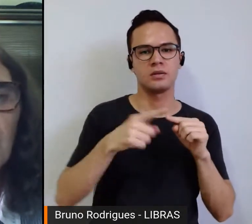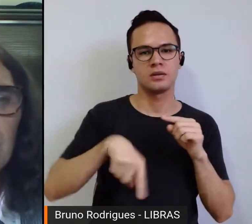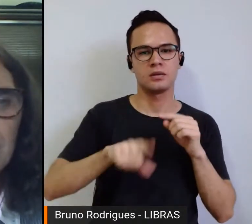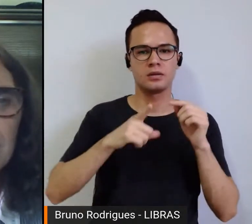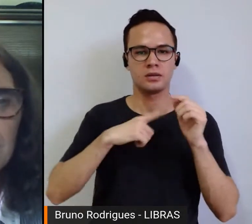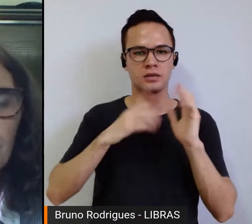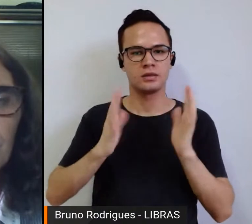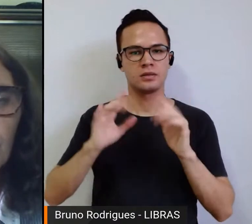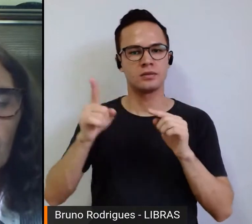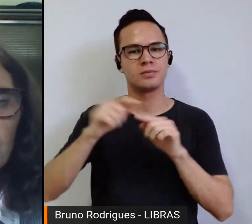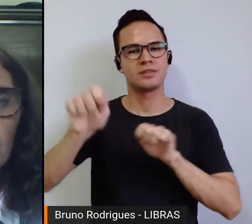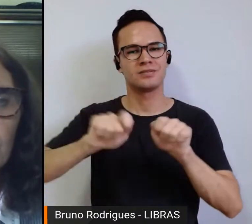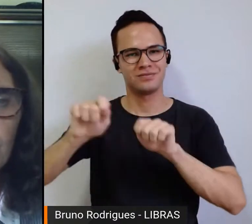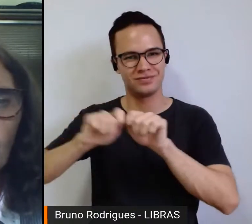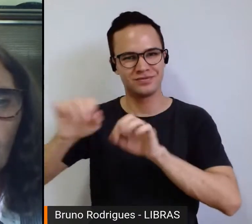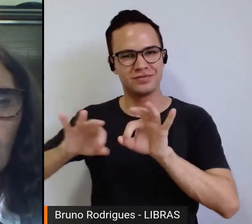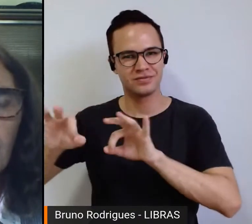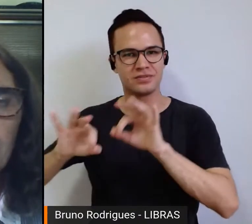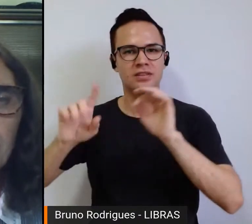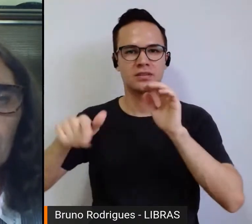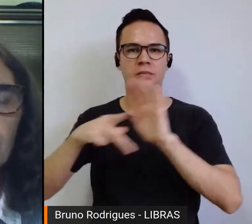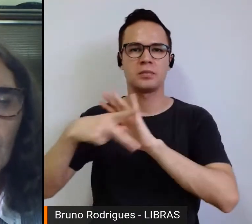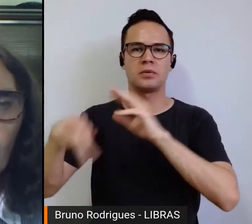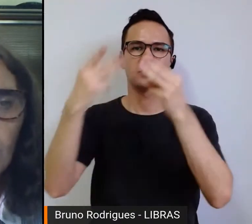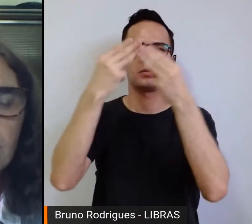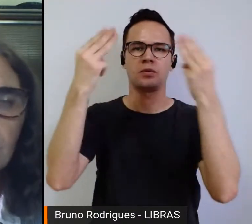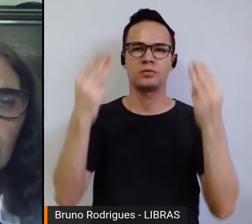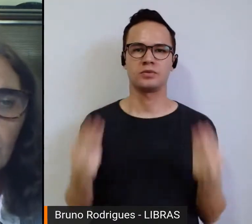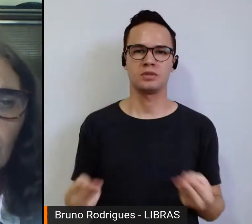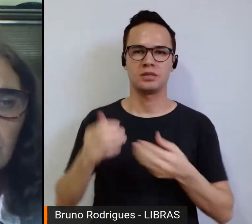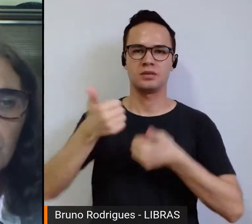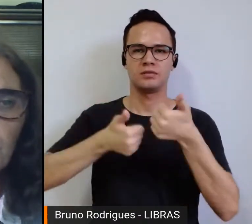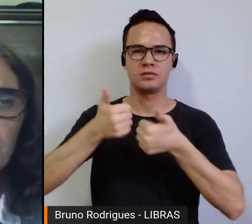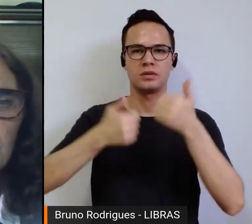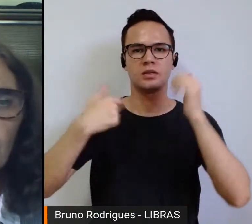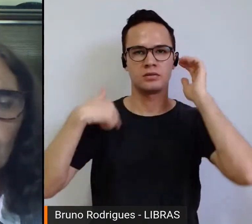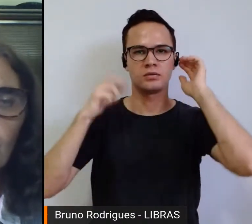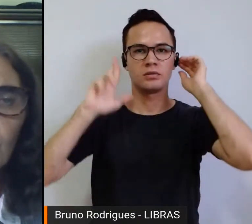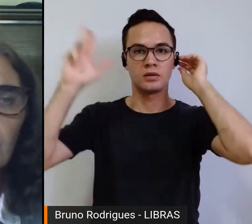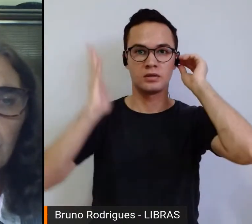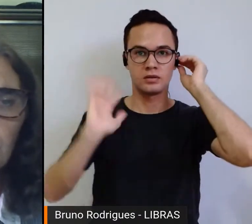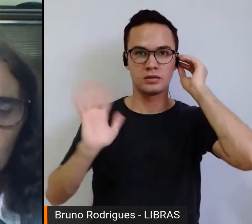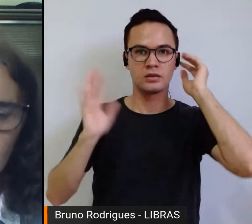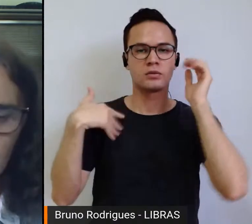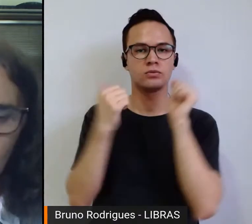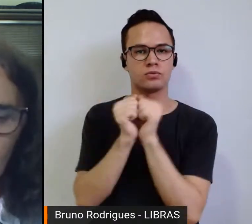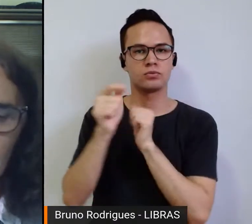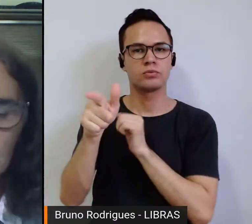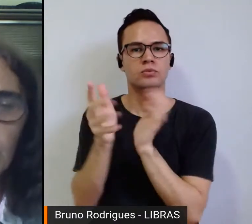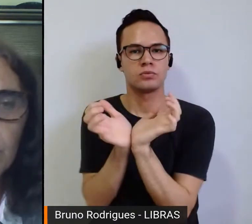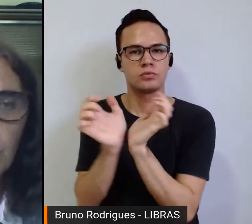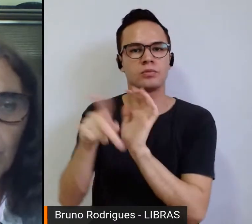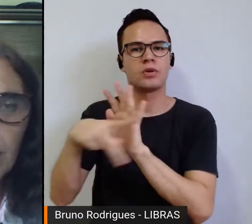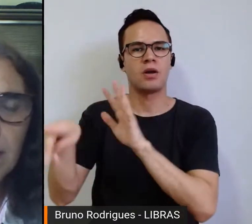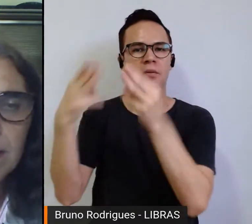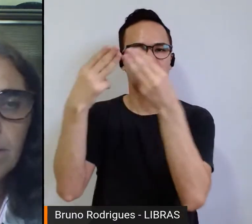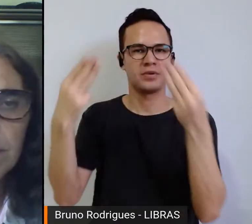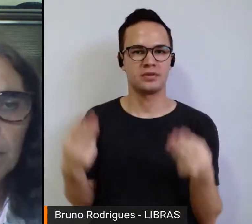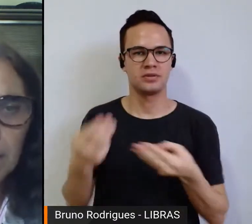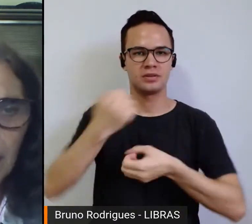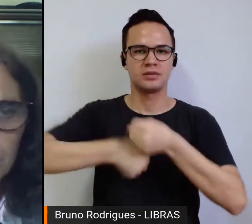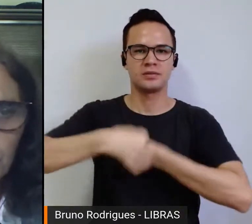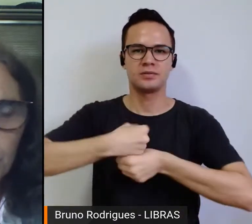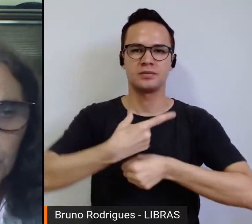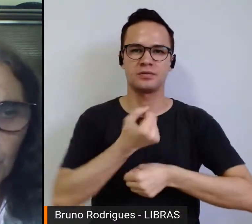que hoje organiza esse evento que o Museu do Futebol. Eu tive a honra de ser curadora da exposição junto com a equipe do museu em 2015